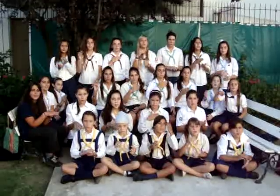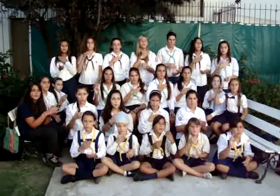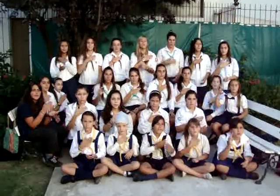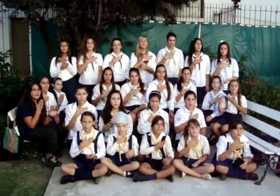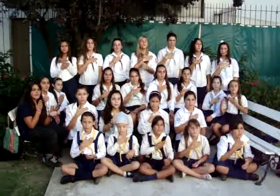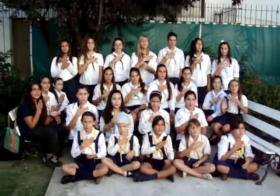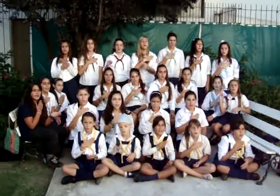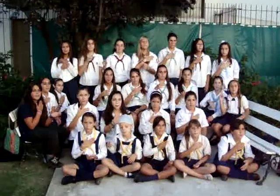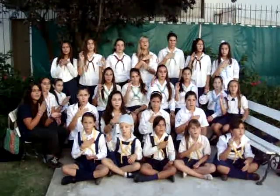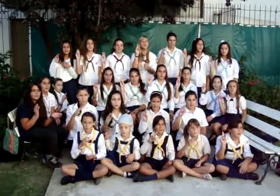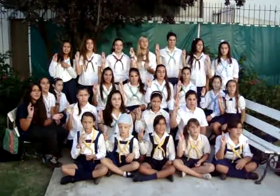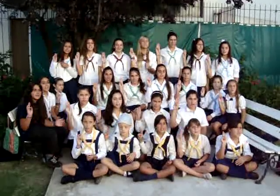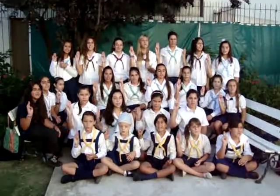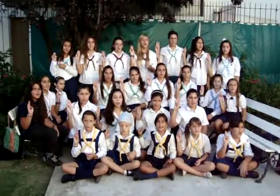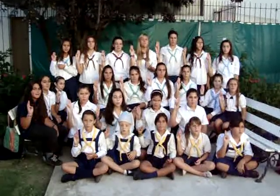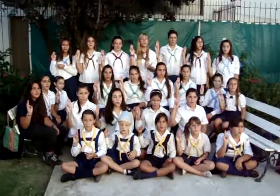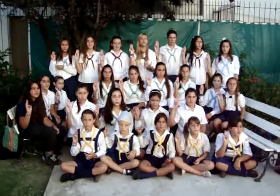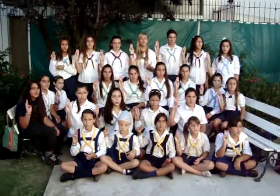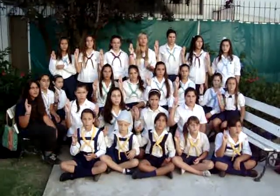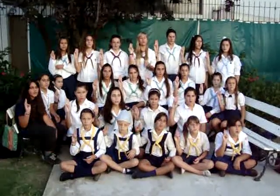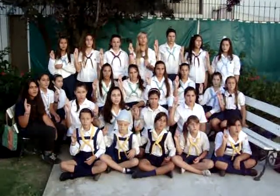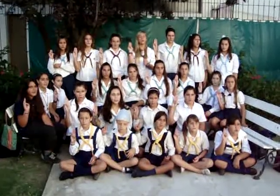cumplir una promesa por tu honor.